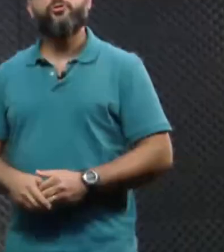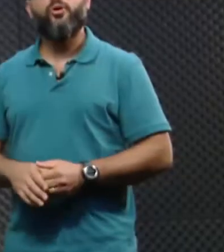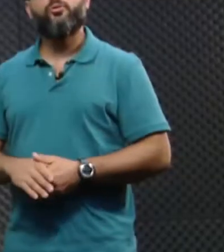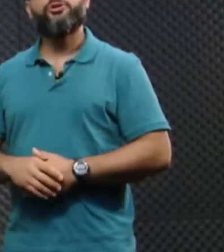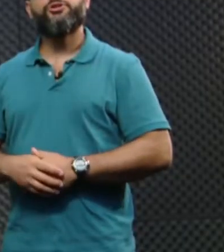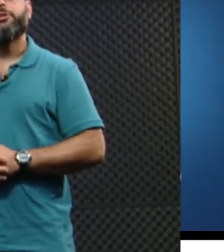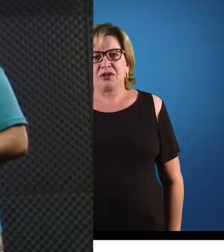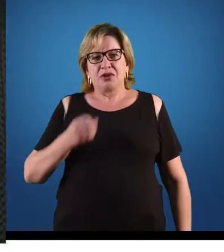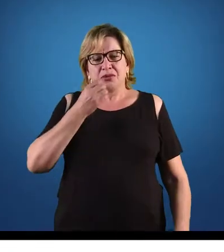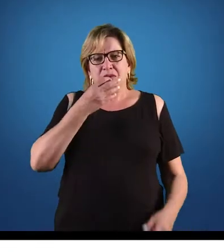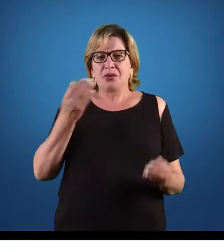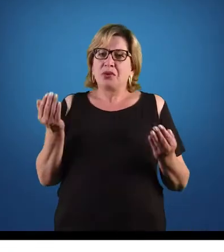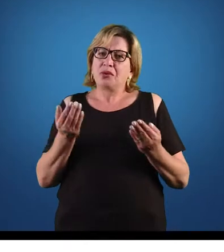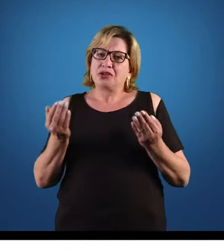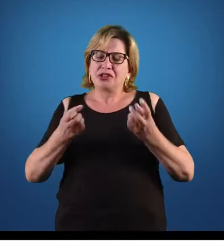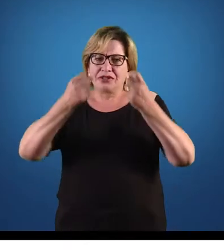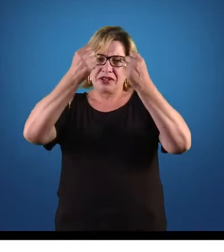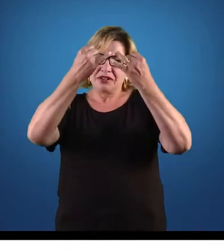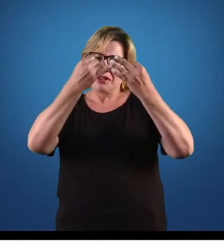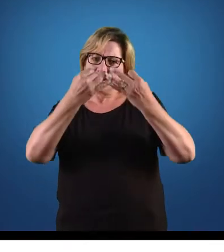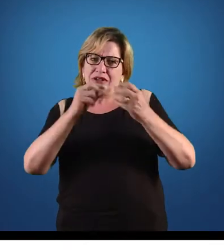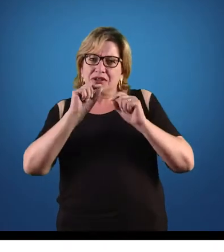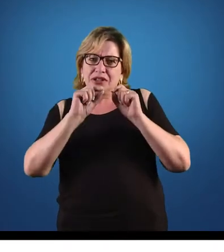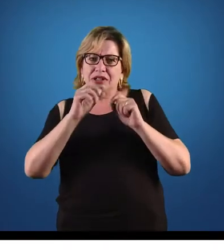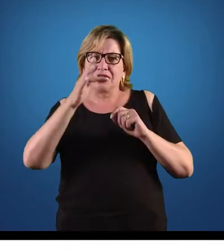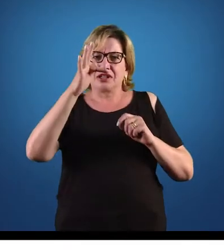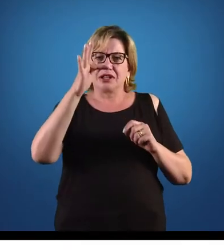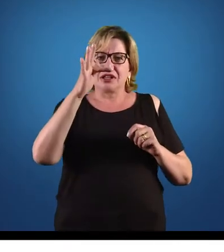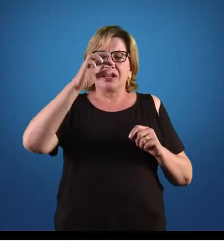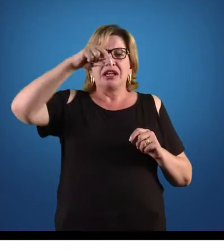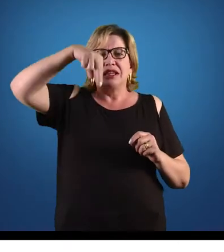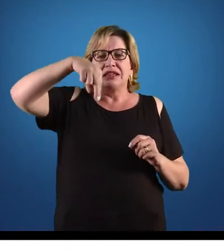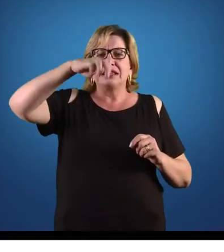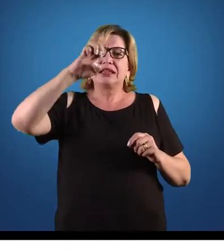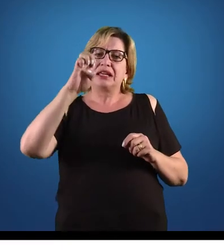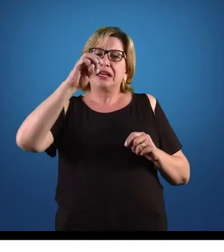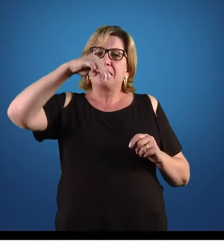Bom pessoal, hoje a gente vai ver então, vai falar sobre o filo nematoda.